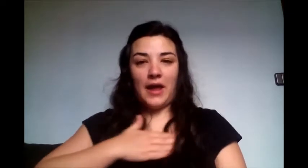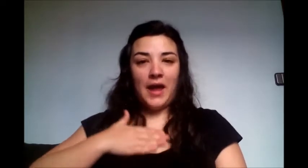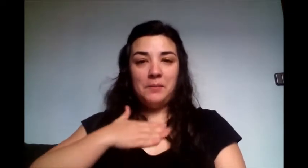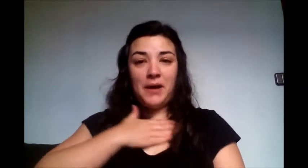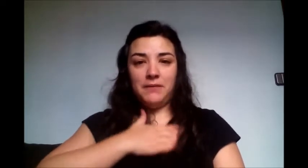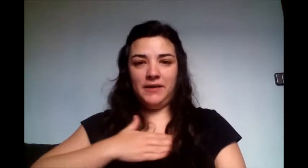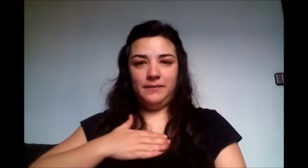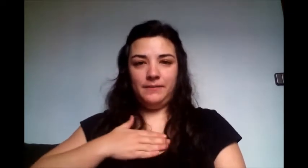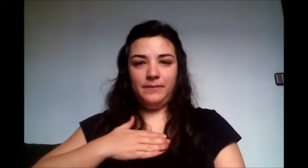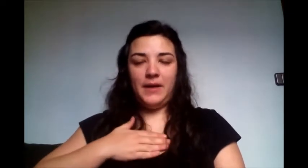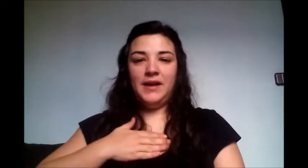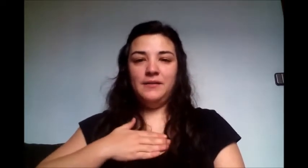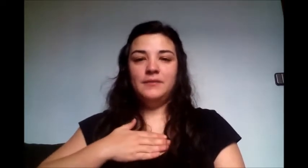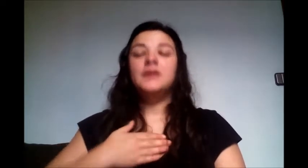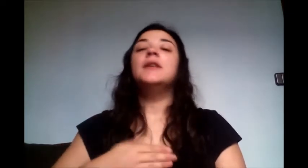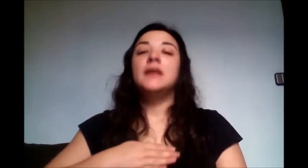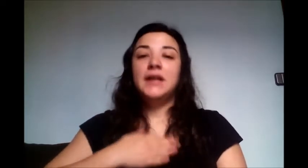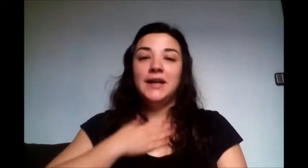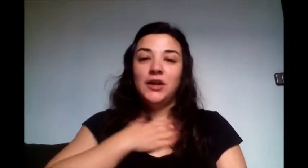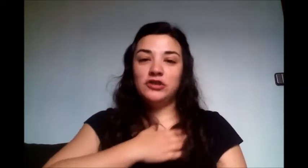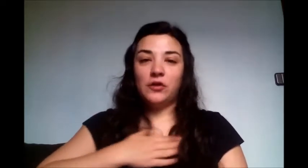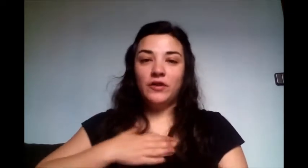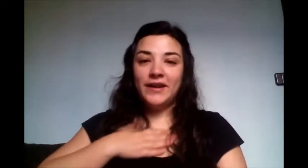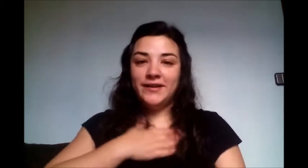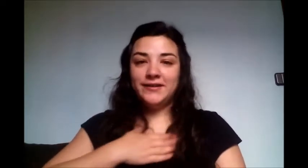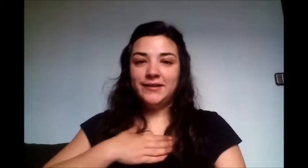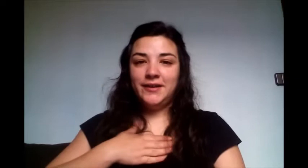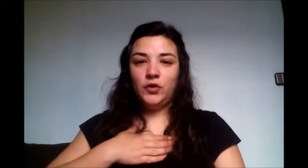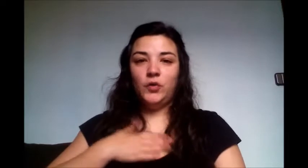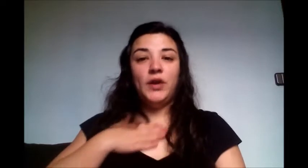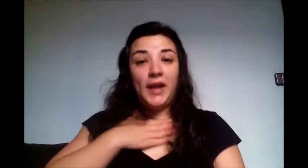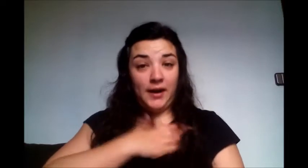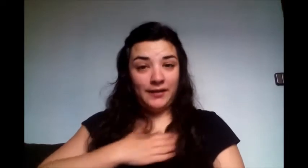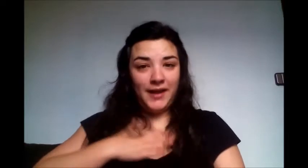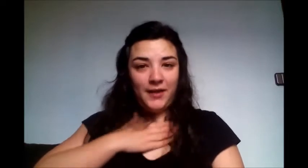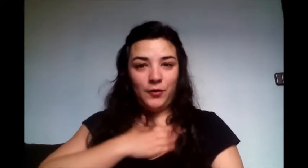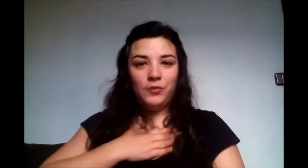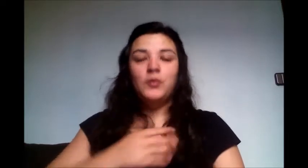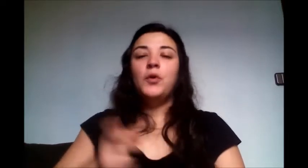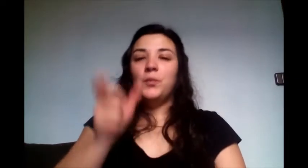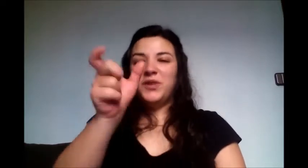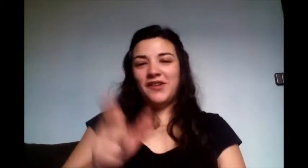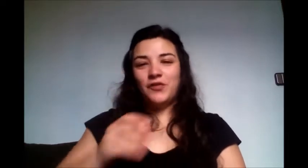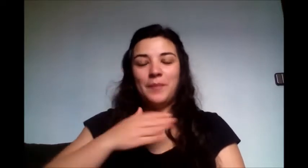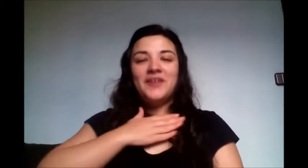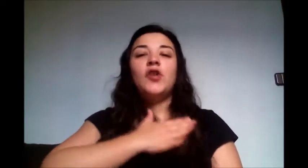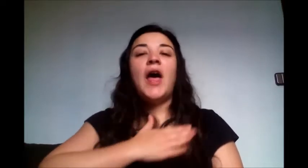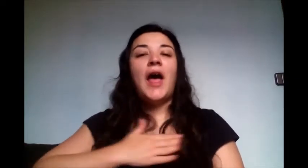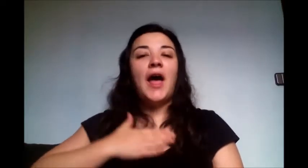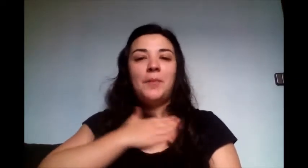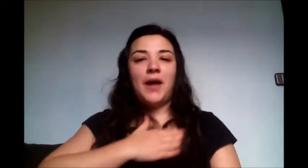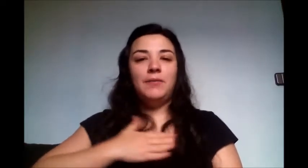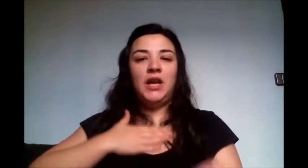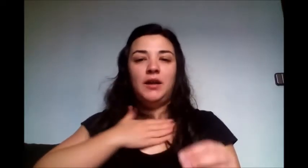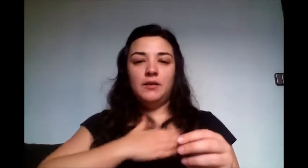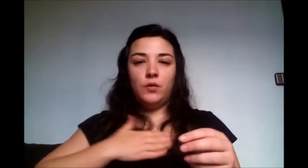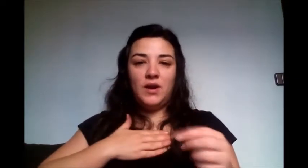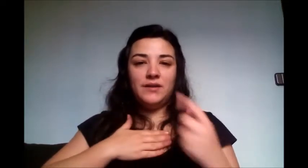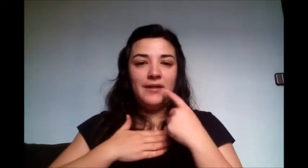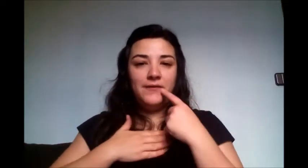Amable, ¿vale? ¿Os acordáis de estos signos? Encantado. Pues es una persona amable. ¿Cuál es la